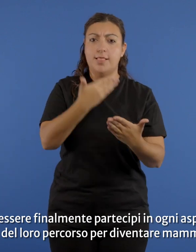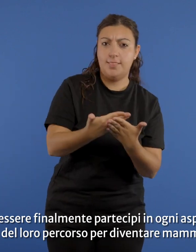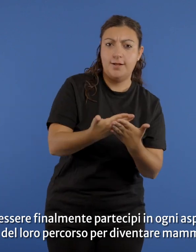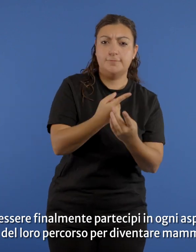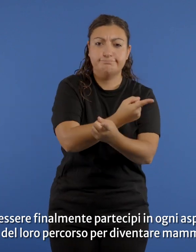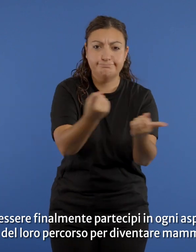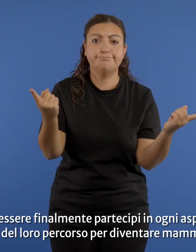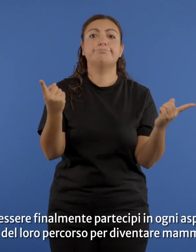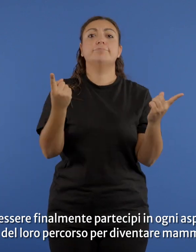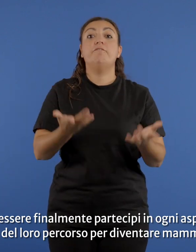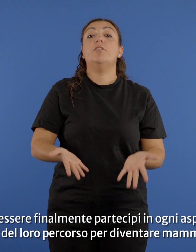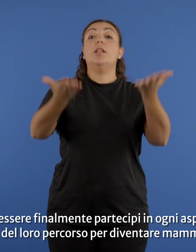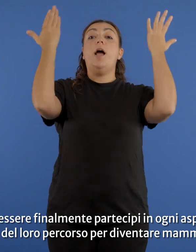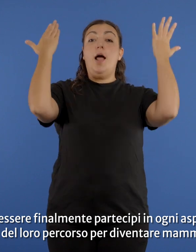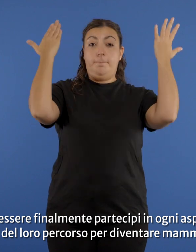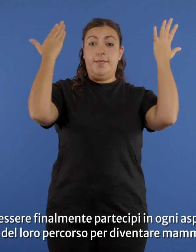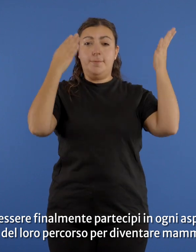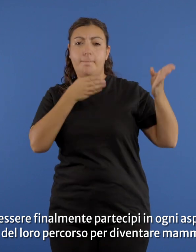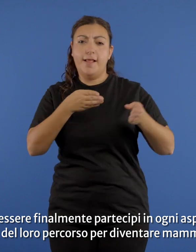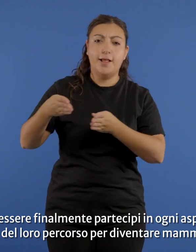in ogni aspetto del loro percorso per diventare mamma.